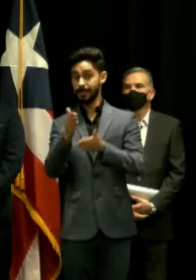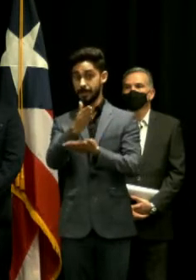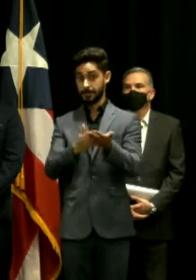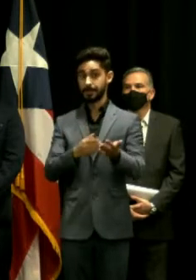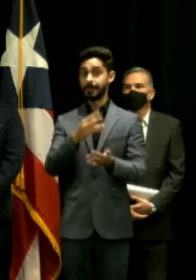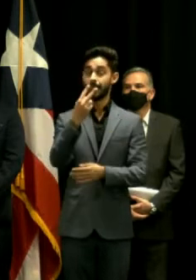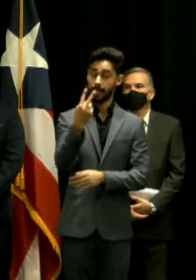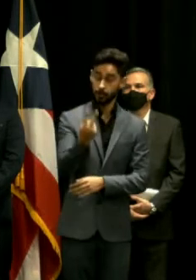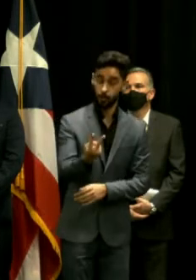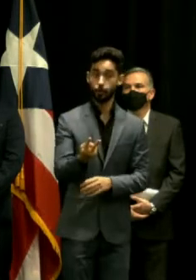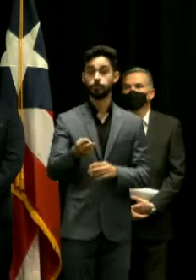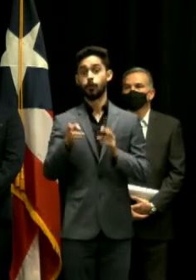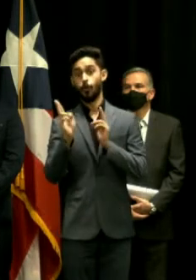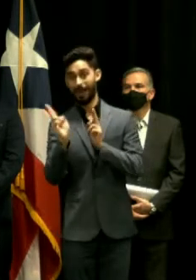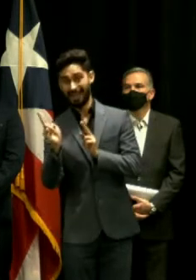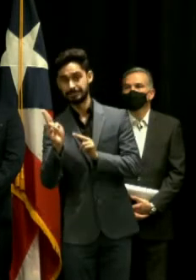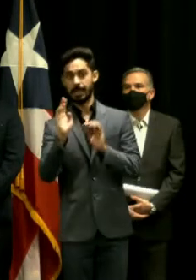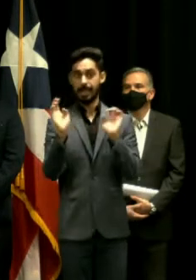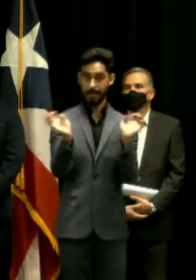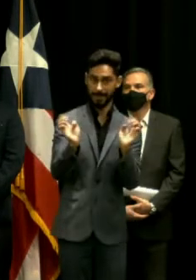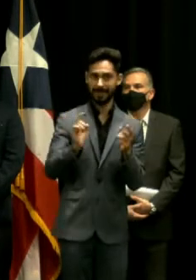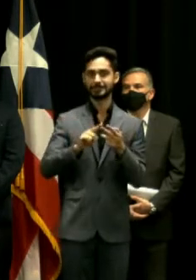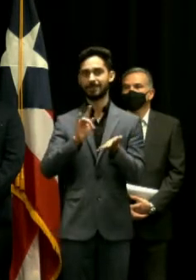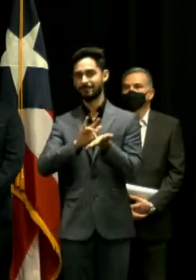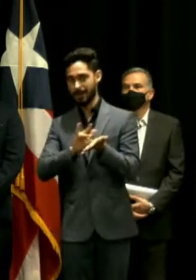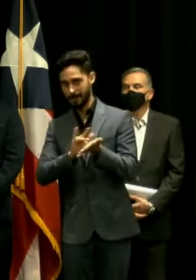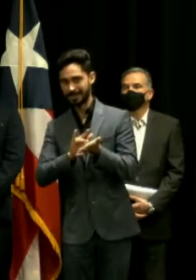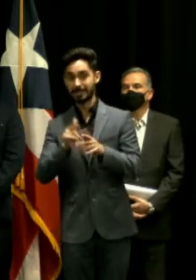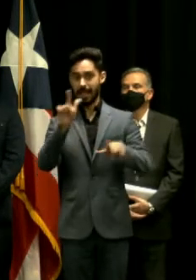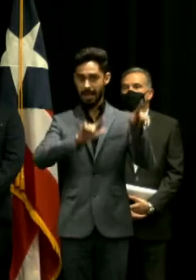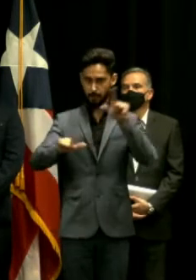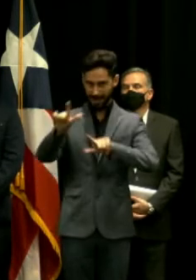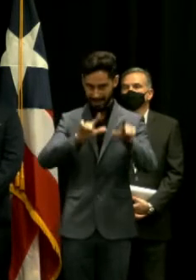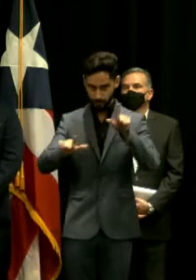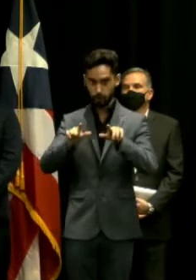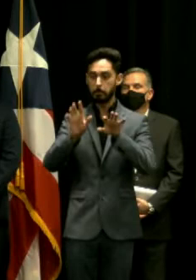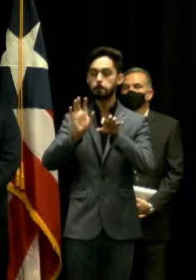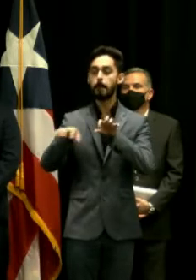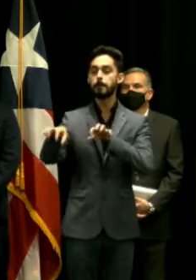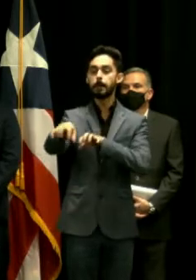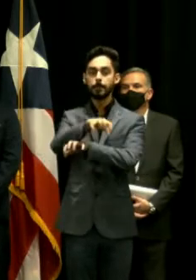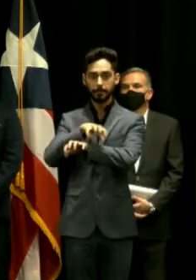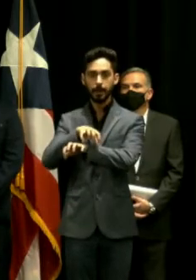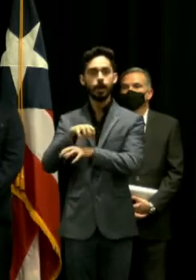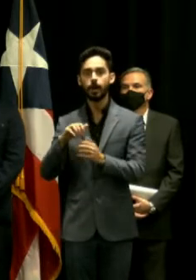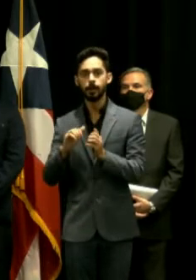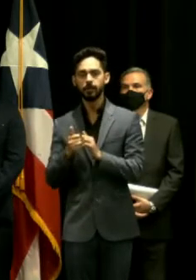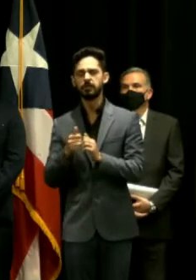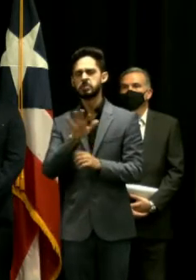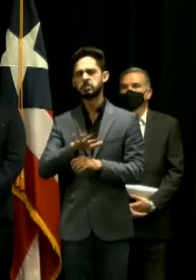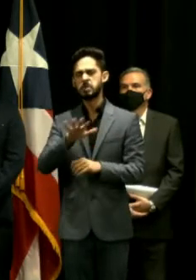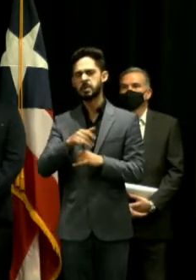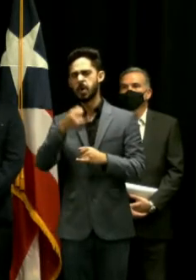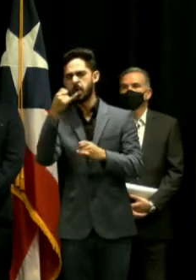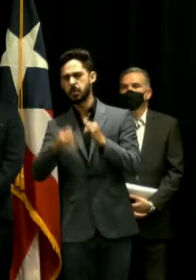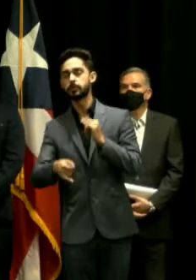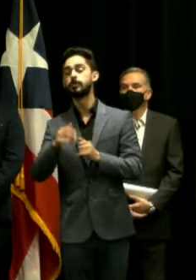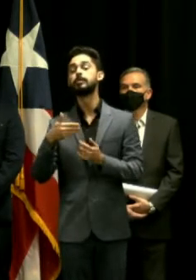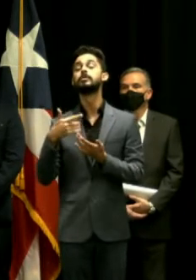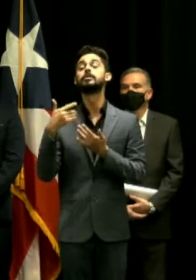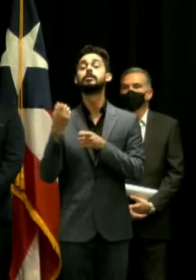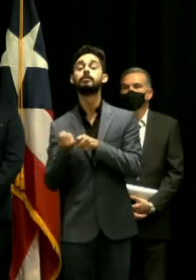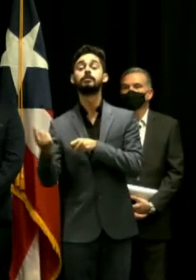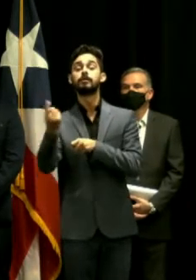emergencias urgencias centro de imágenes farmacia y laboratorio esa va a estar lista para el último trimestre del 2023